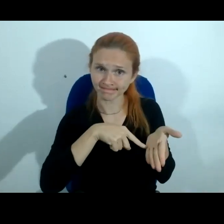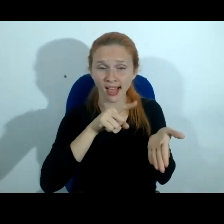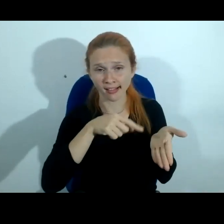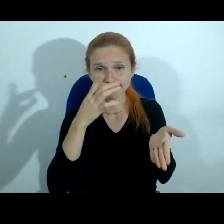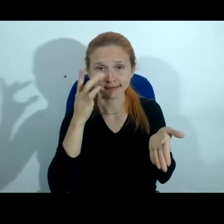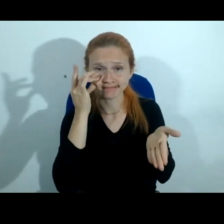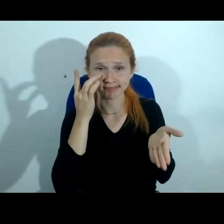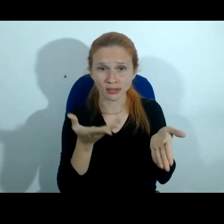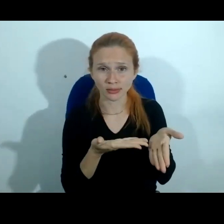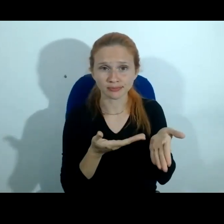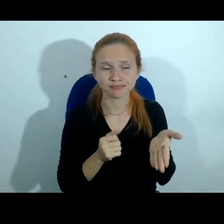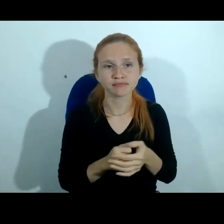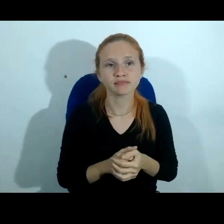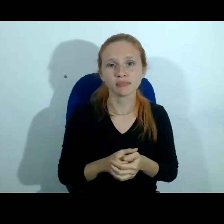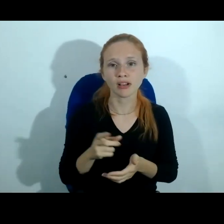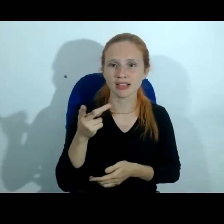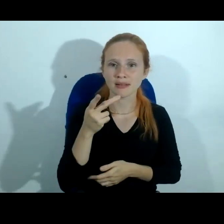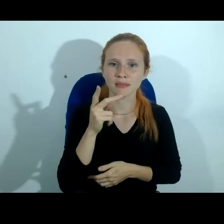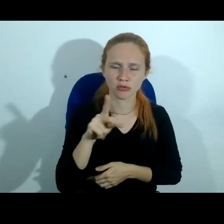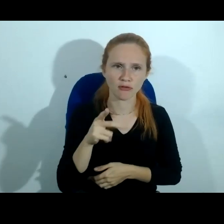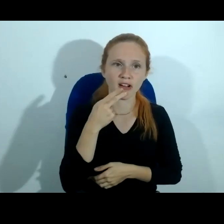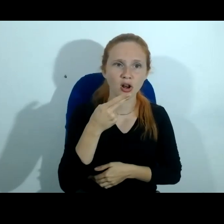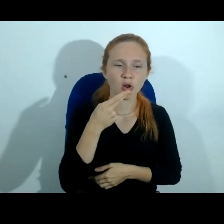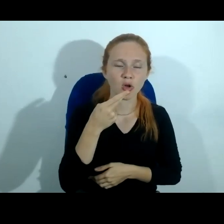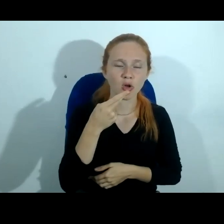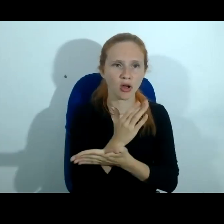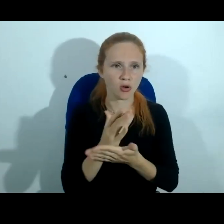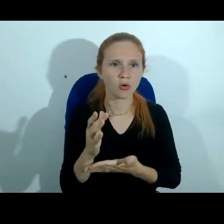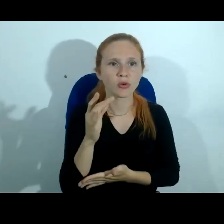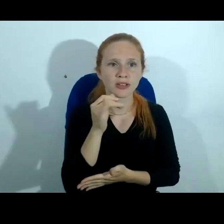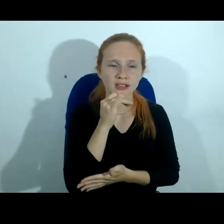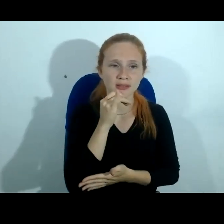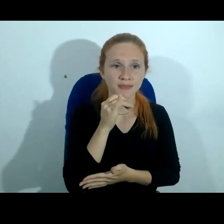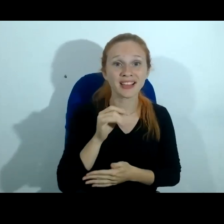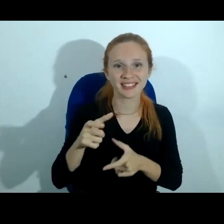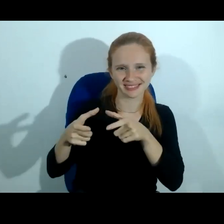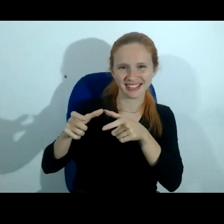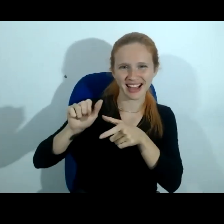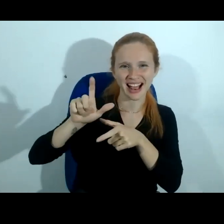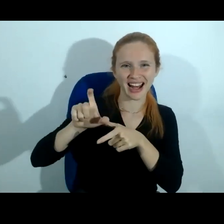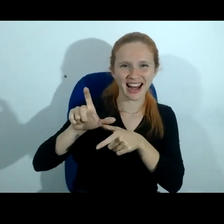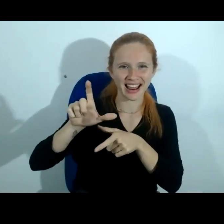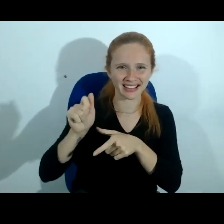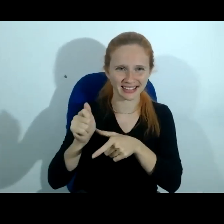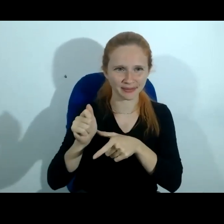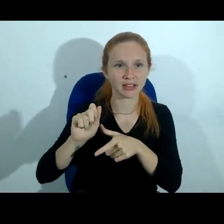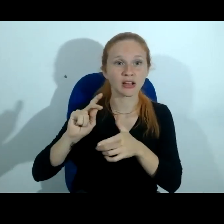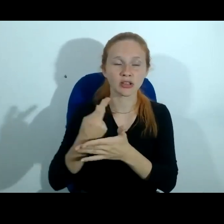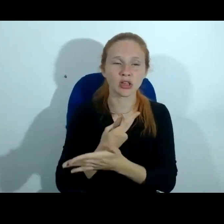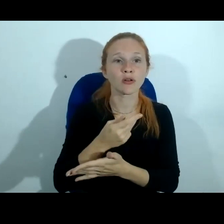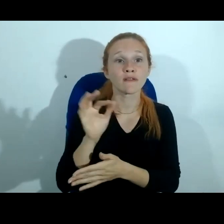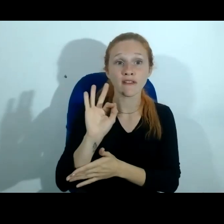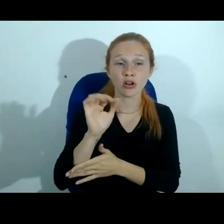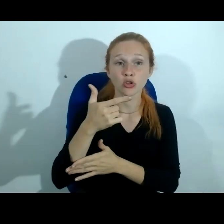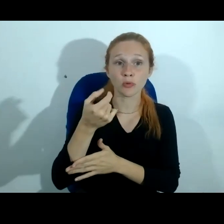citou alguns exemplos eu vou trazer outros o caso da Alexa no tribunal de Baviera em fevereiro de 2021 pela